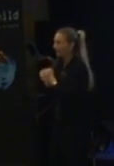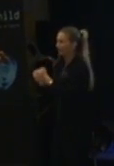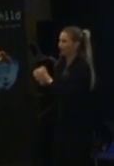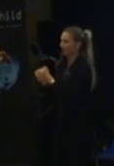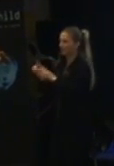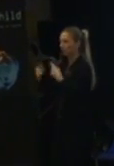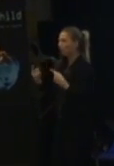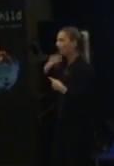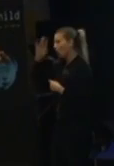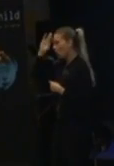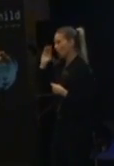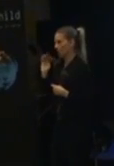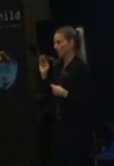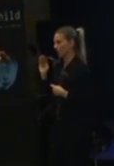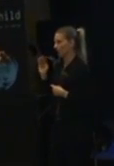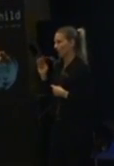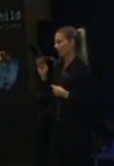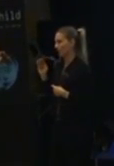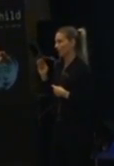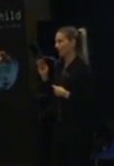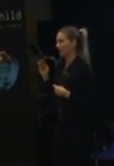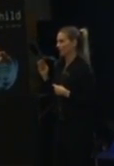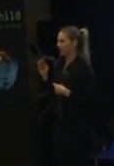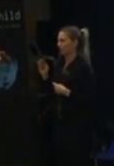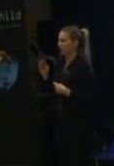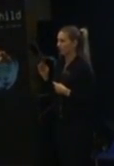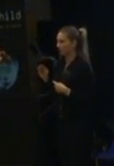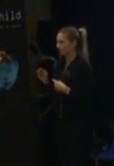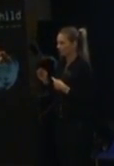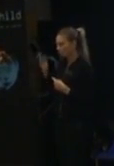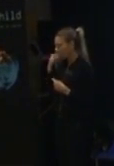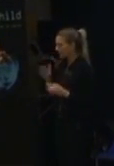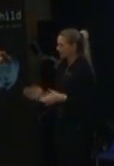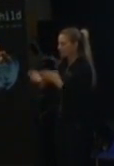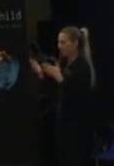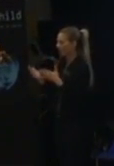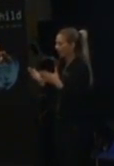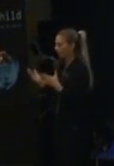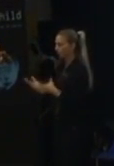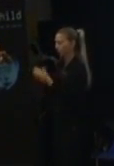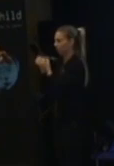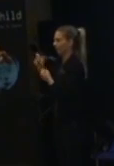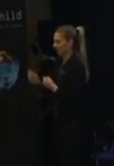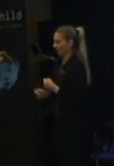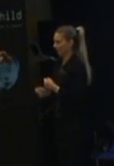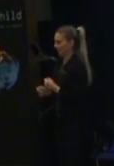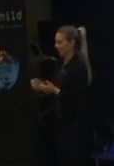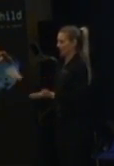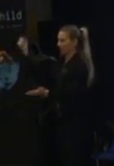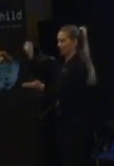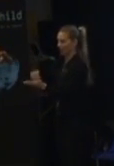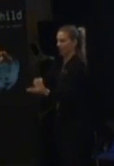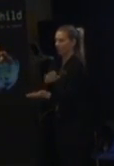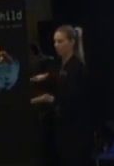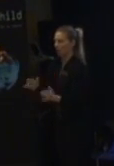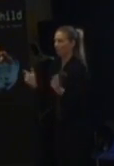oavsett ålder. Som håller på med något som fångar hemojning och som kan stimulera hemojning. Så att sätta in ett barn i föreningsliv